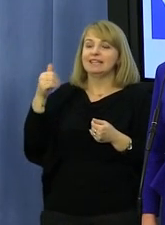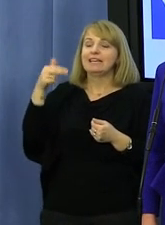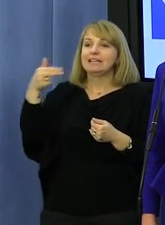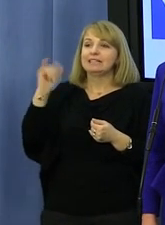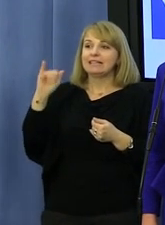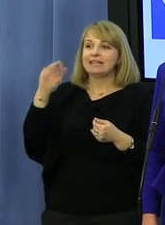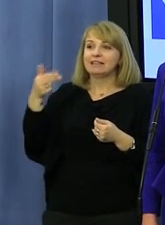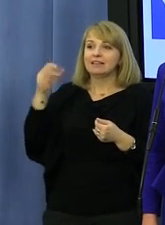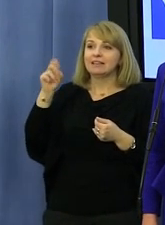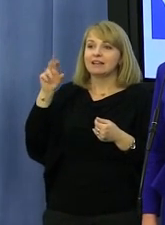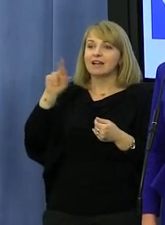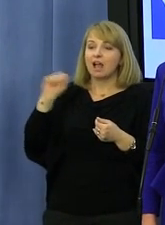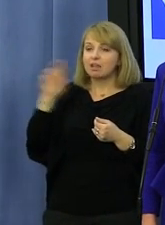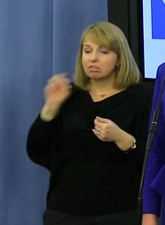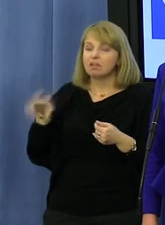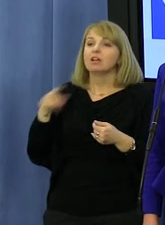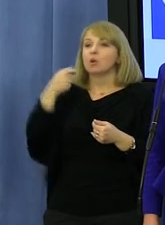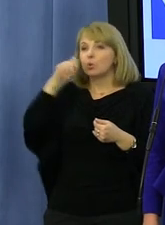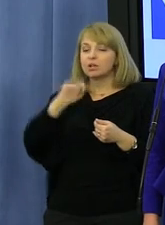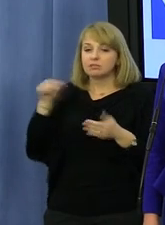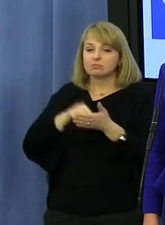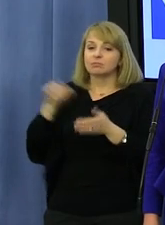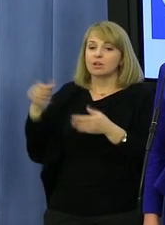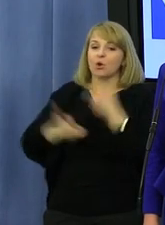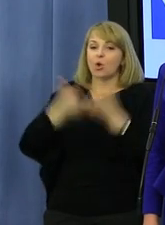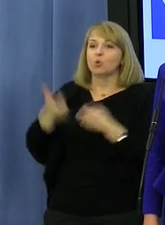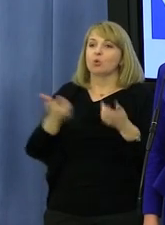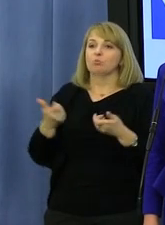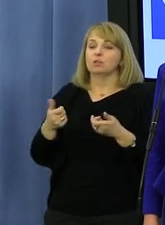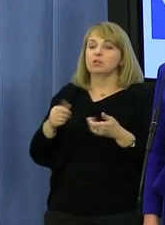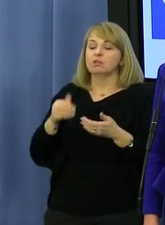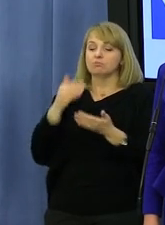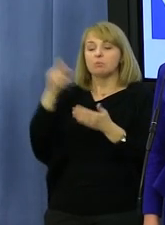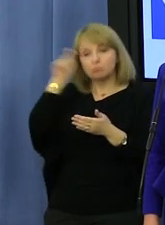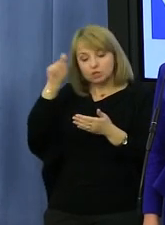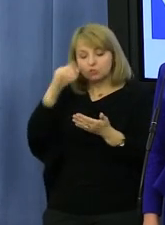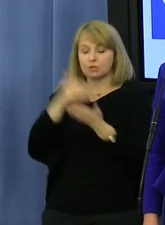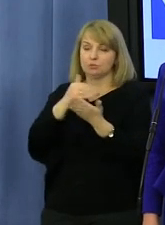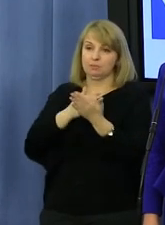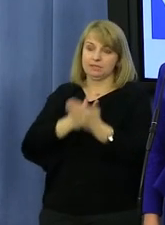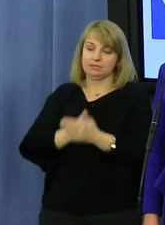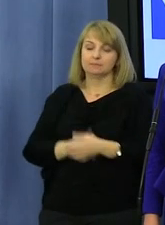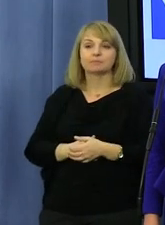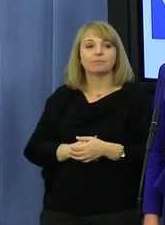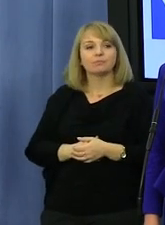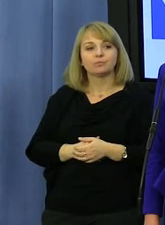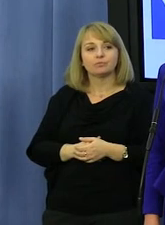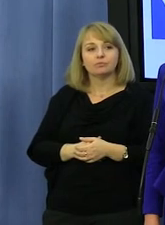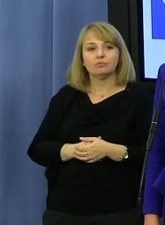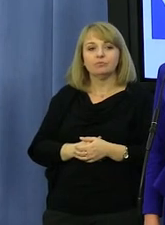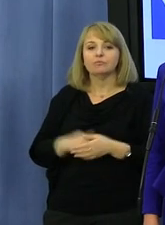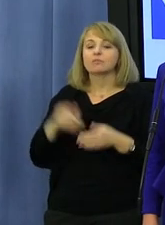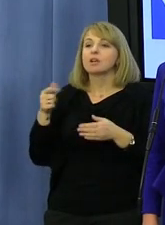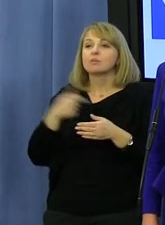niech po prostu przestrzega przepisów i jeździ z kierowcą. Będę do niego apelował wtedy. To jeszcze ostatnie pytanie, bo pracowite mróweczki policzyły, jak to w zeszłym roku